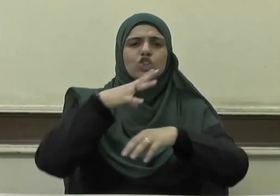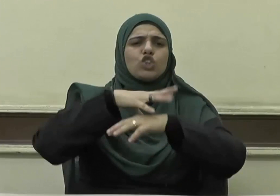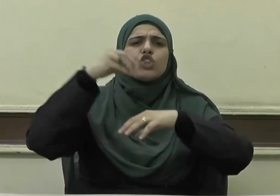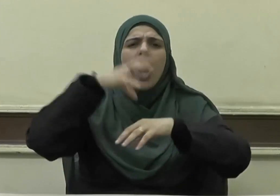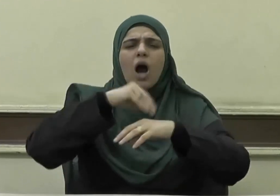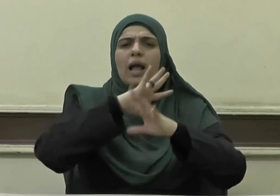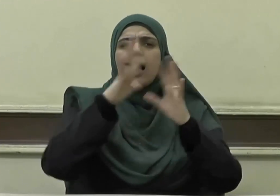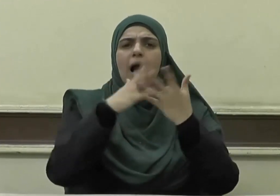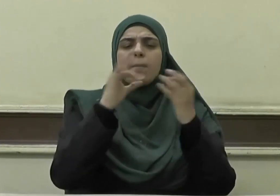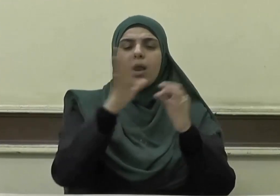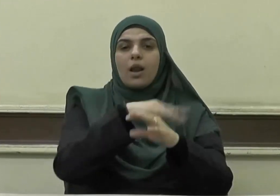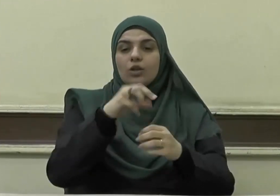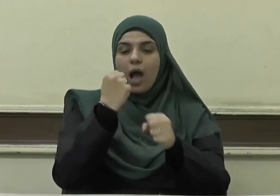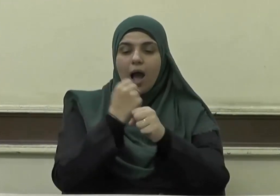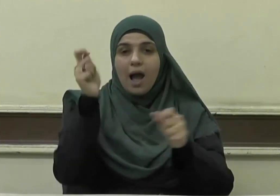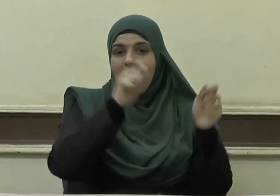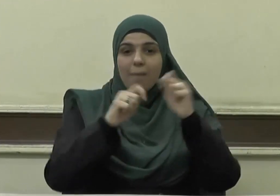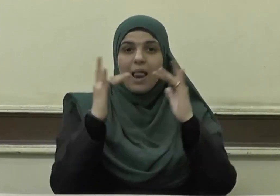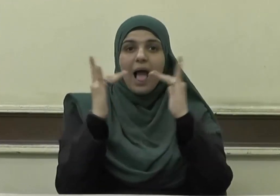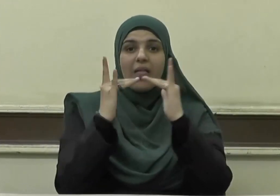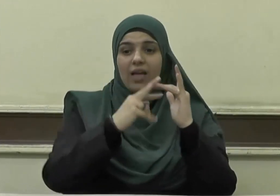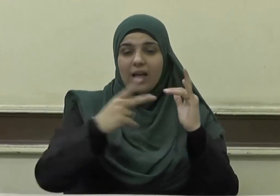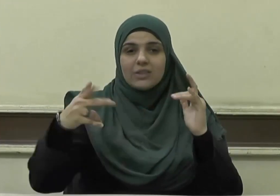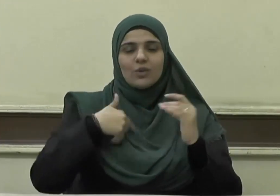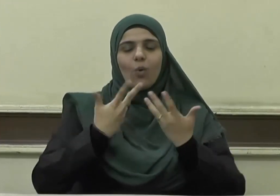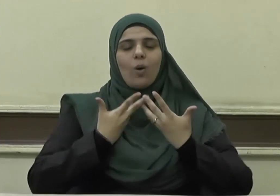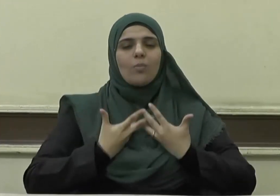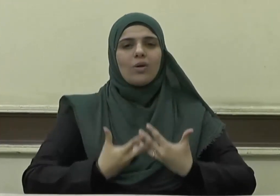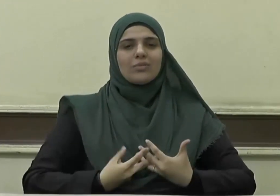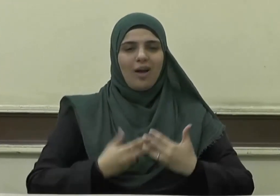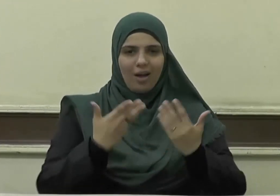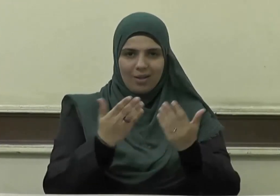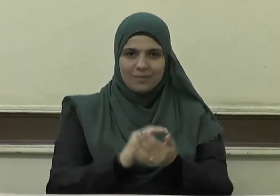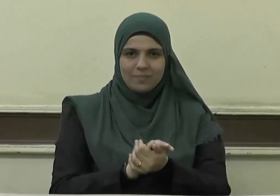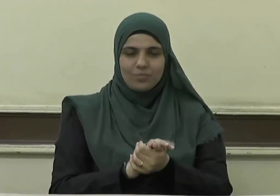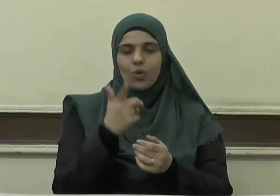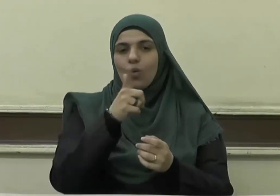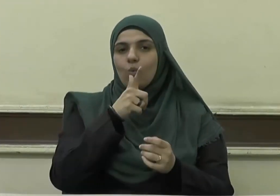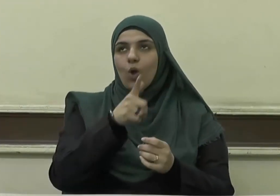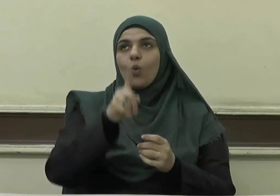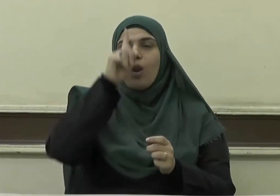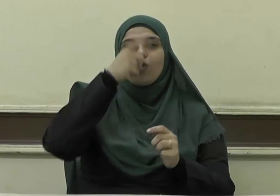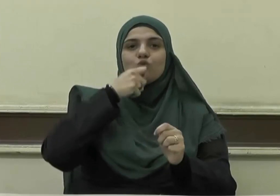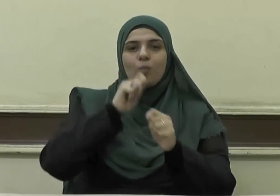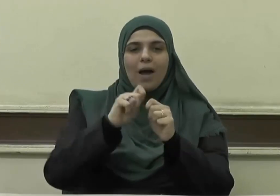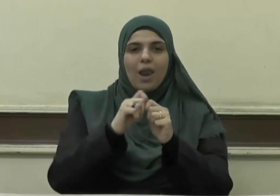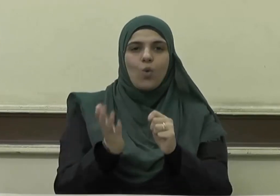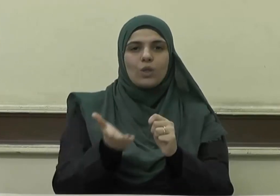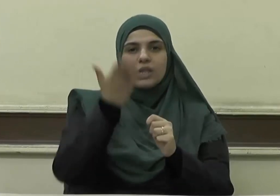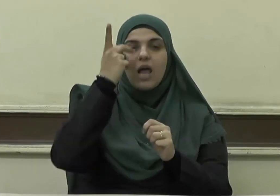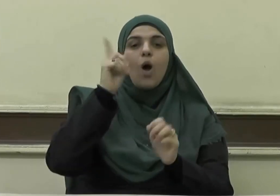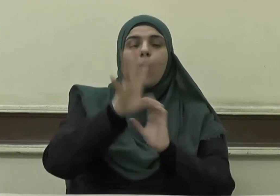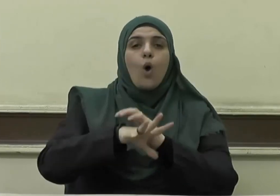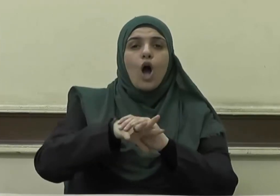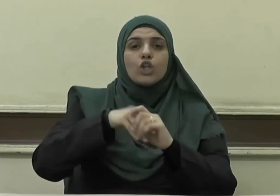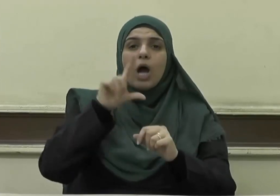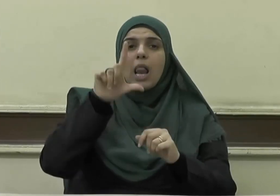أفافا ومتاعا إلى حين ويقول تعالى وجعل لكم سرابي